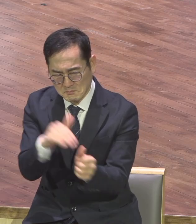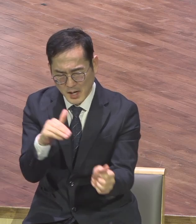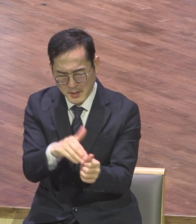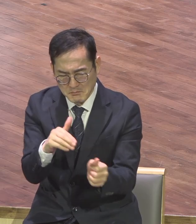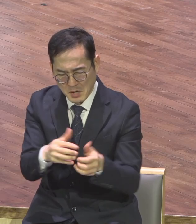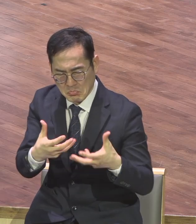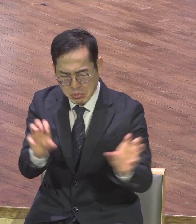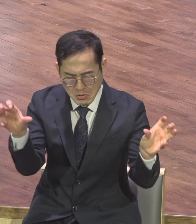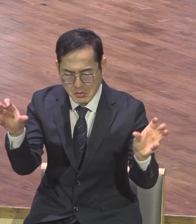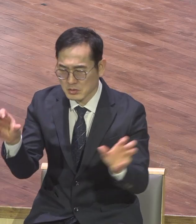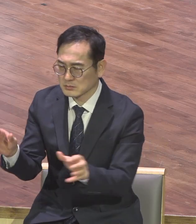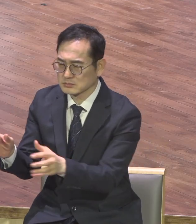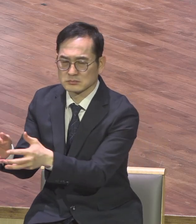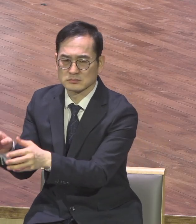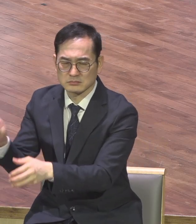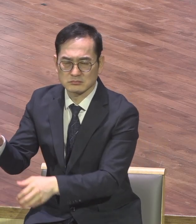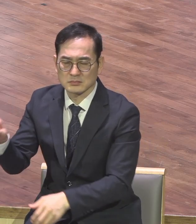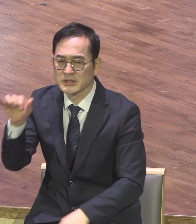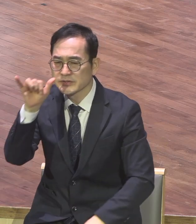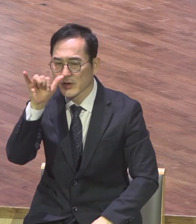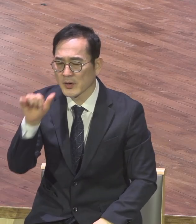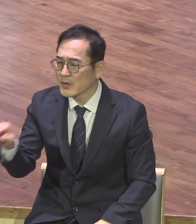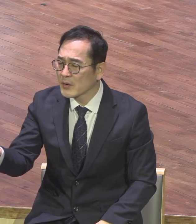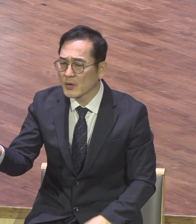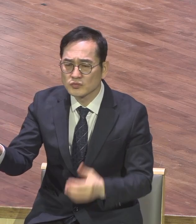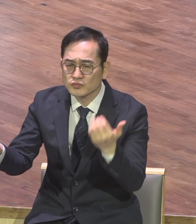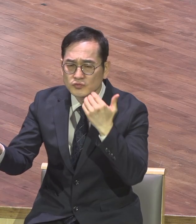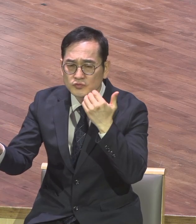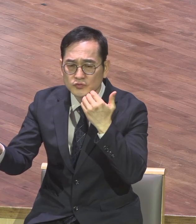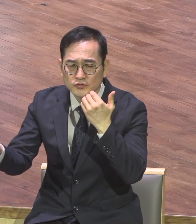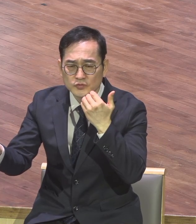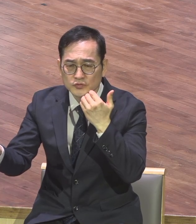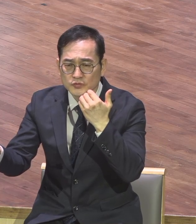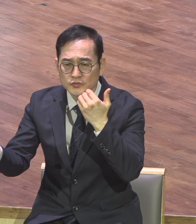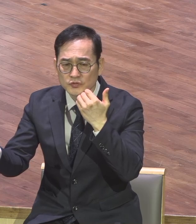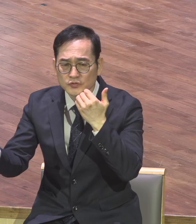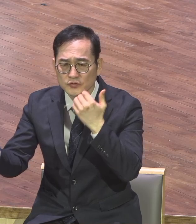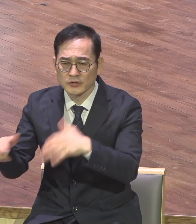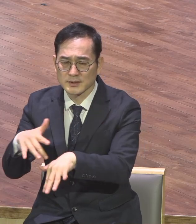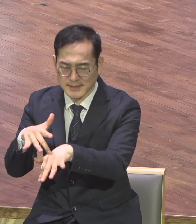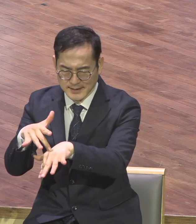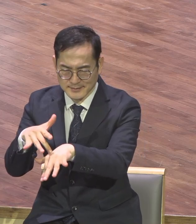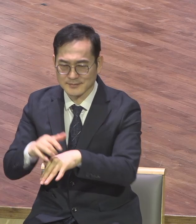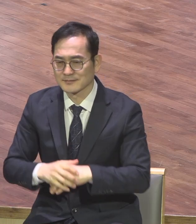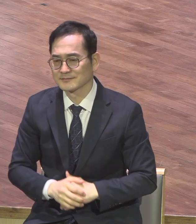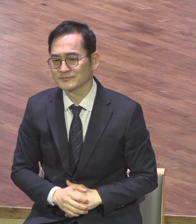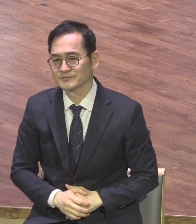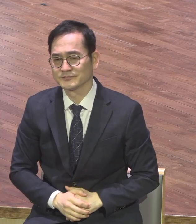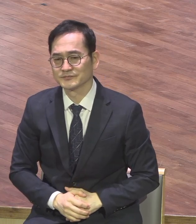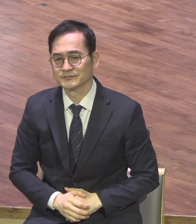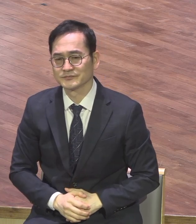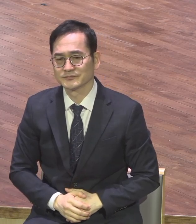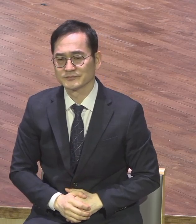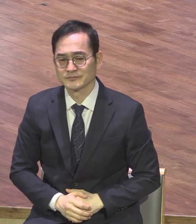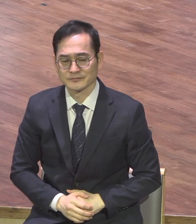하는 존재가 있다 그 존재가 누구냐 바로 사단이다 사단이라고도 하고